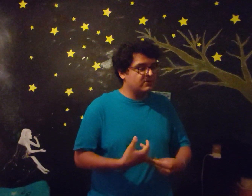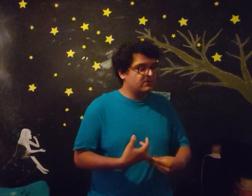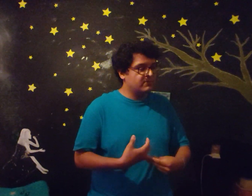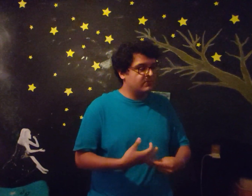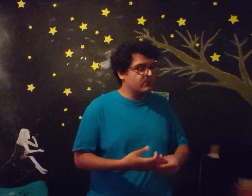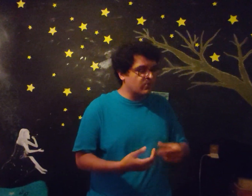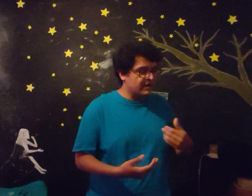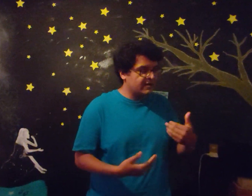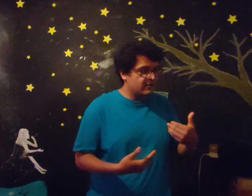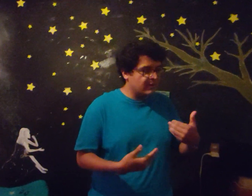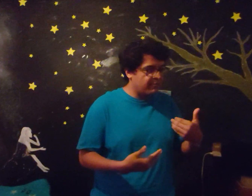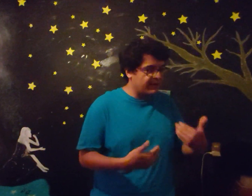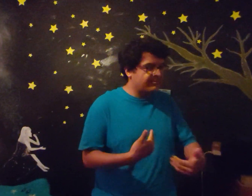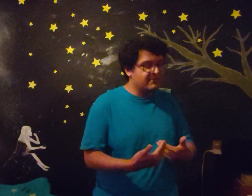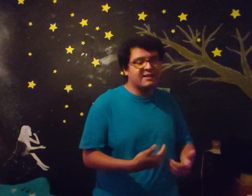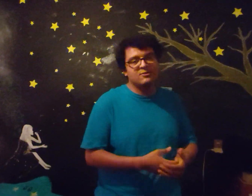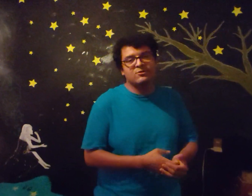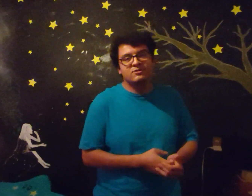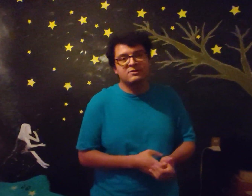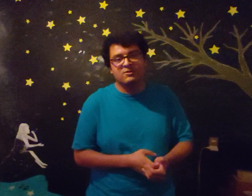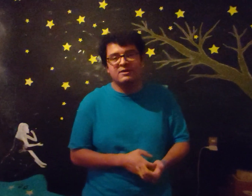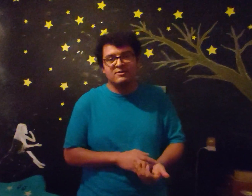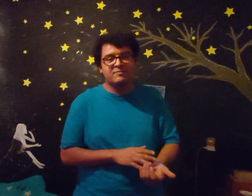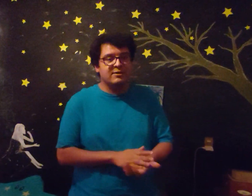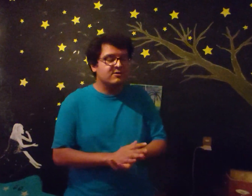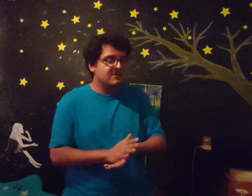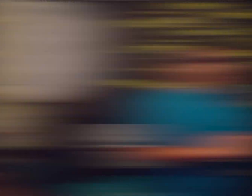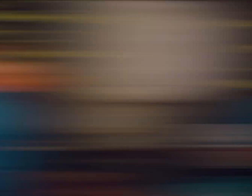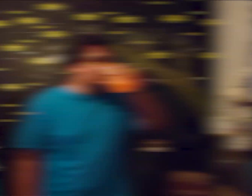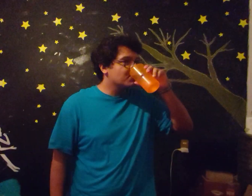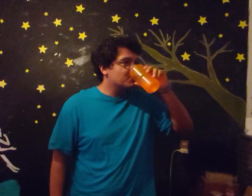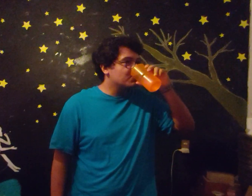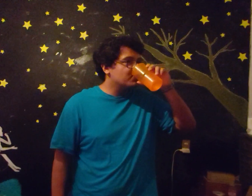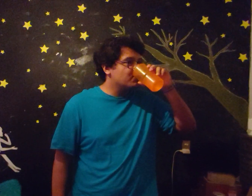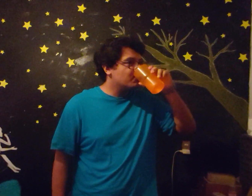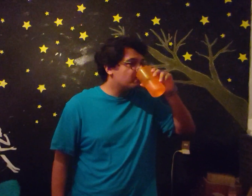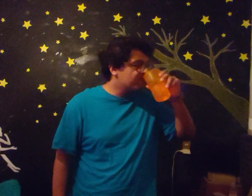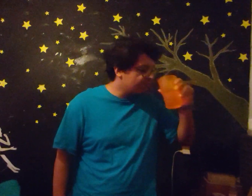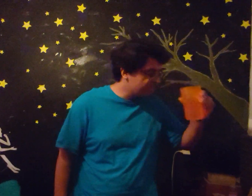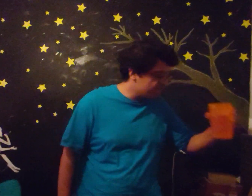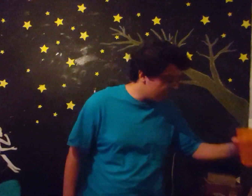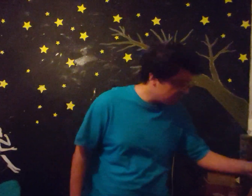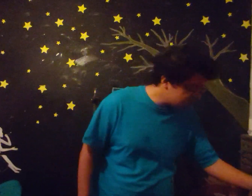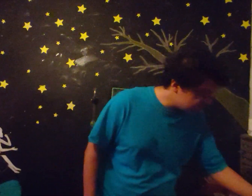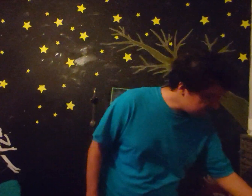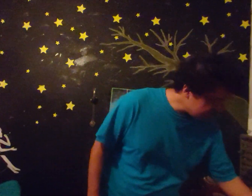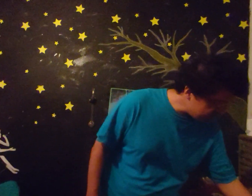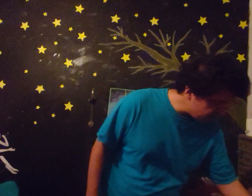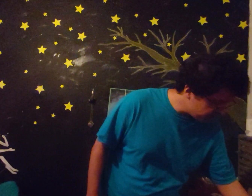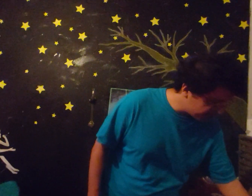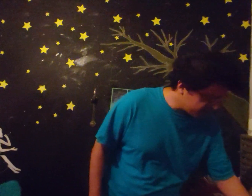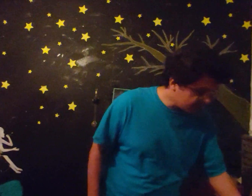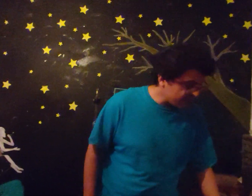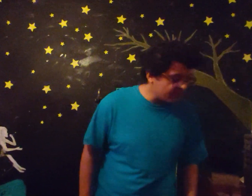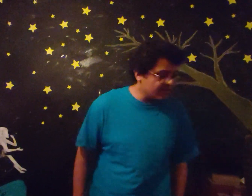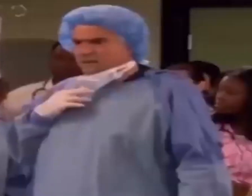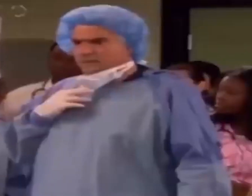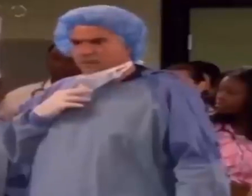Una buena vibra de todos Eso es lo que yo espero Diego Mon Oye Mada ¿Quieres ser mi novia? Nos